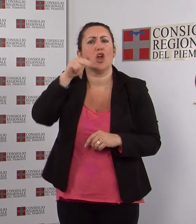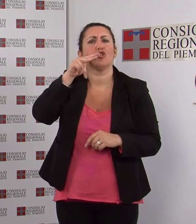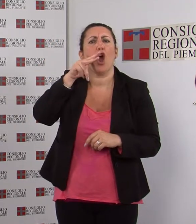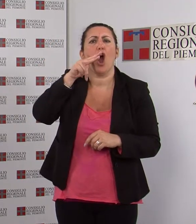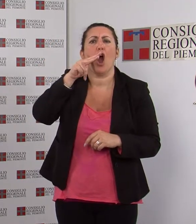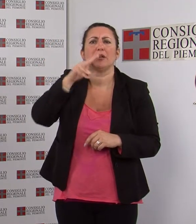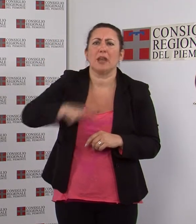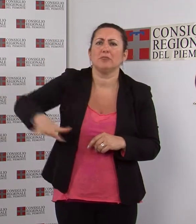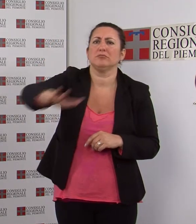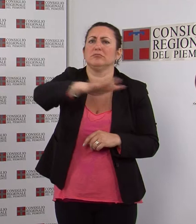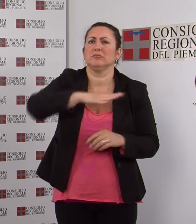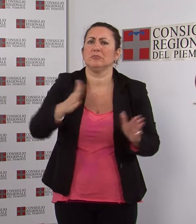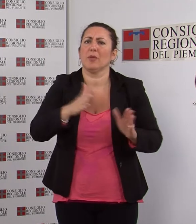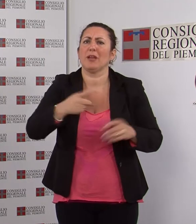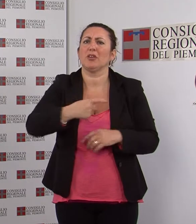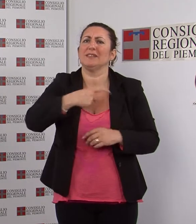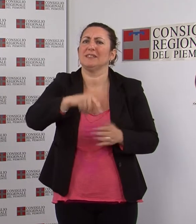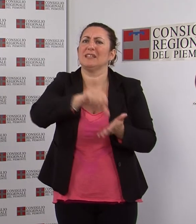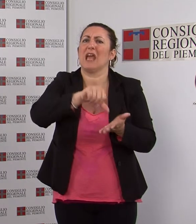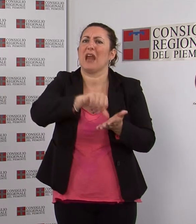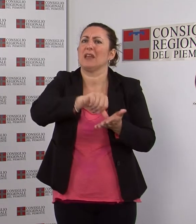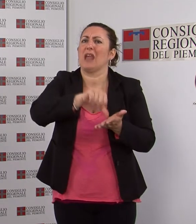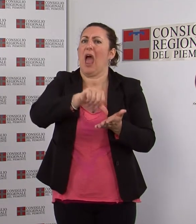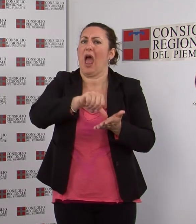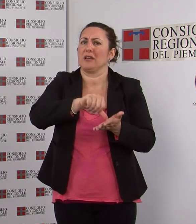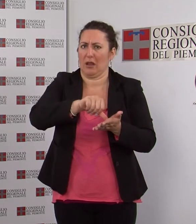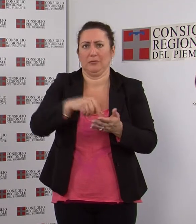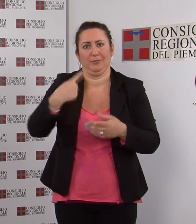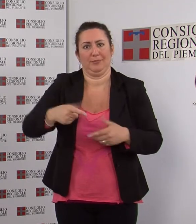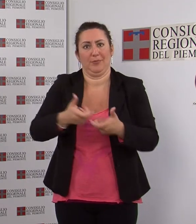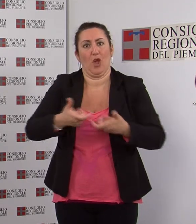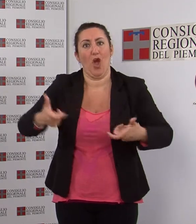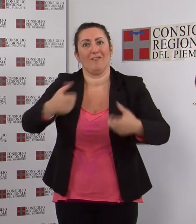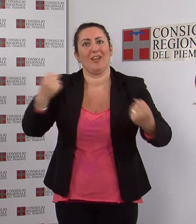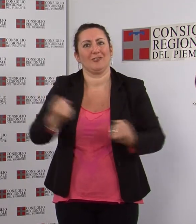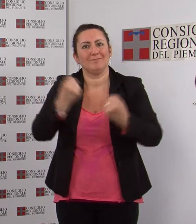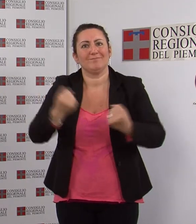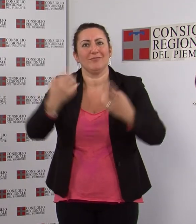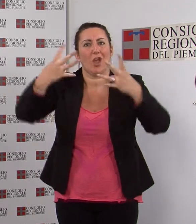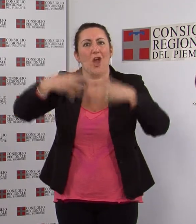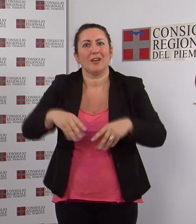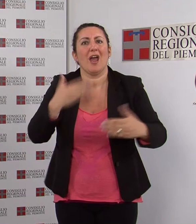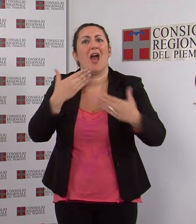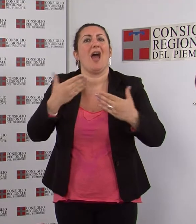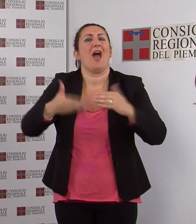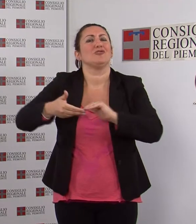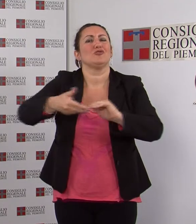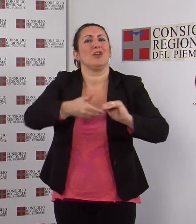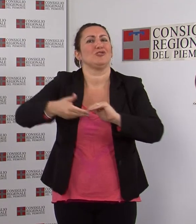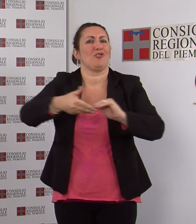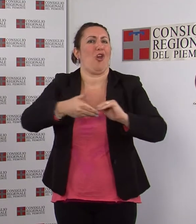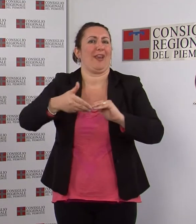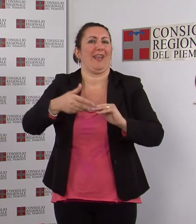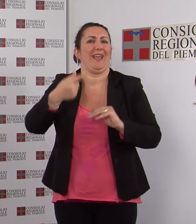resistenza iraniana è stato questo l'argomento analizzato e discusso nel convegno promosso ed organizzato dall'Associazione per il Tibet in